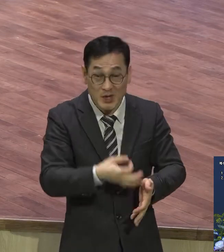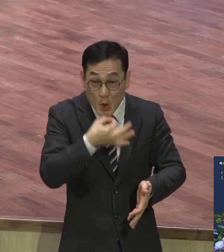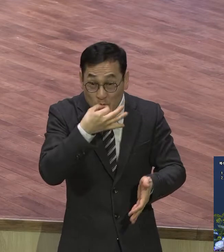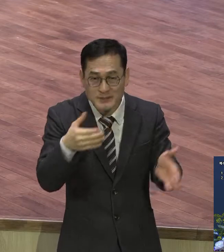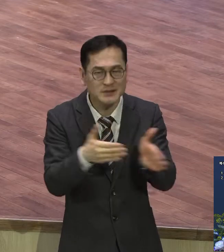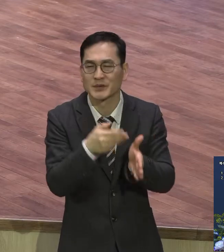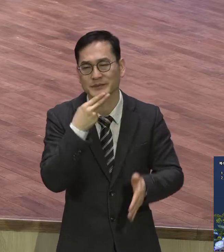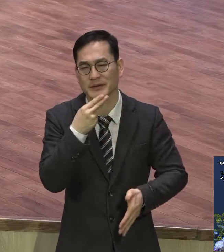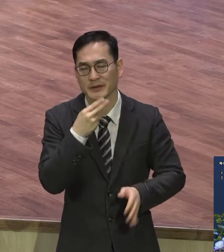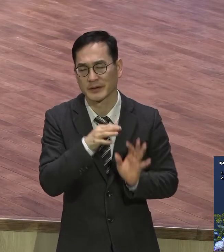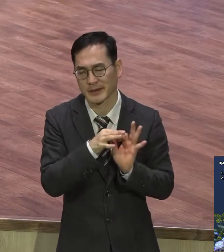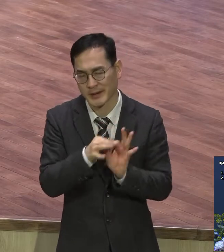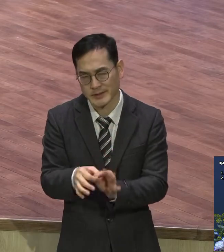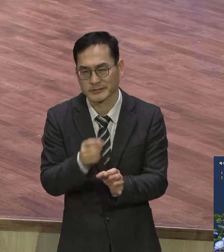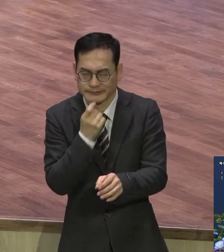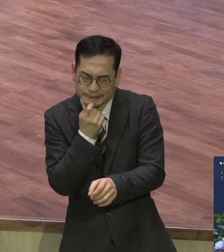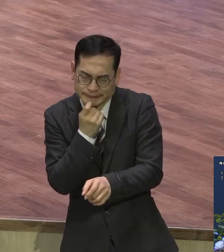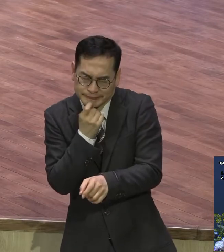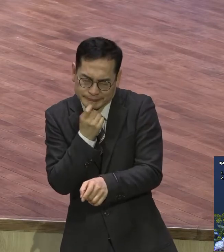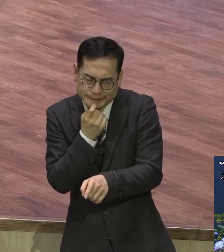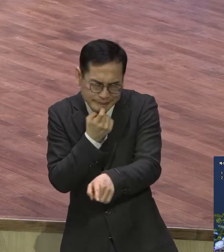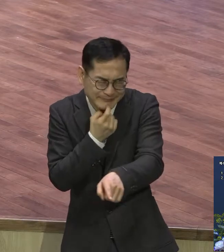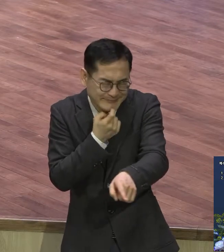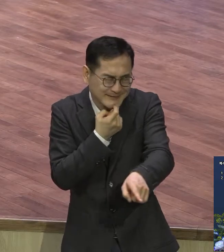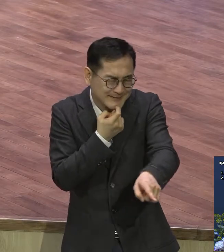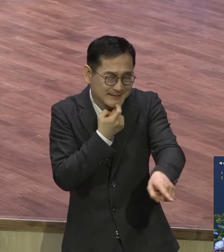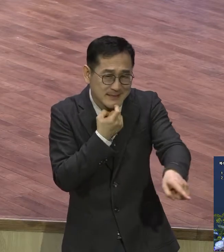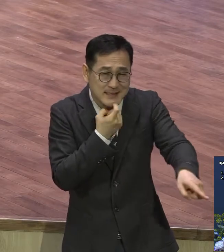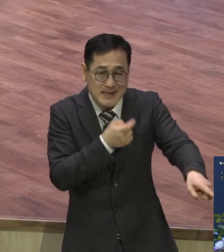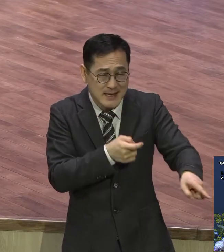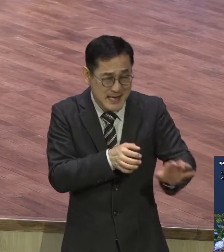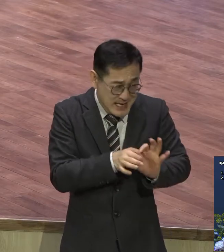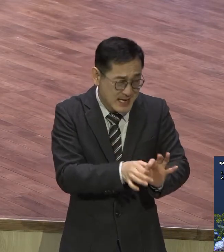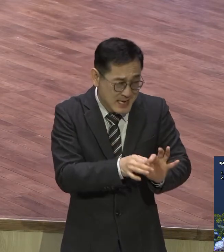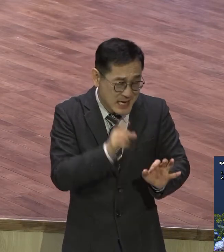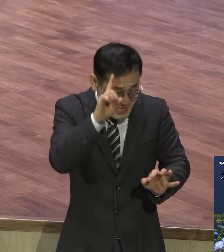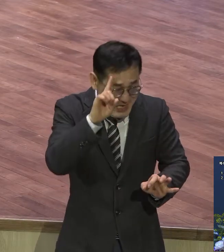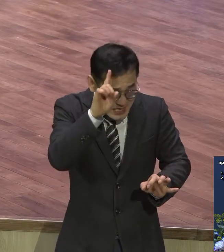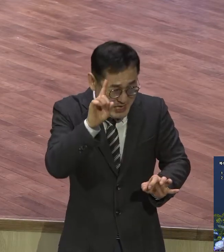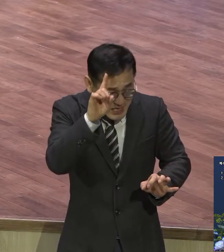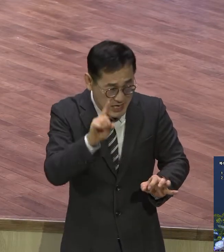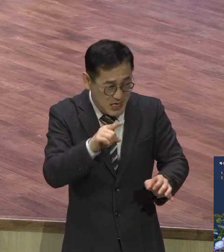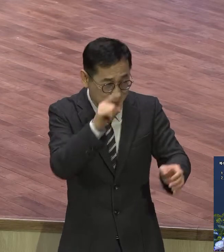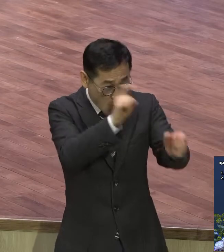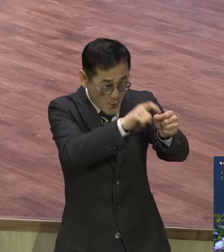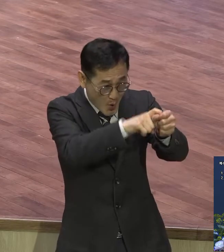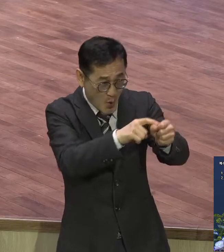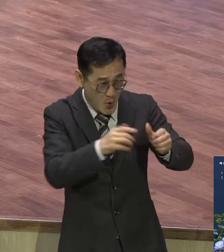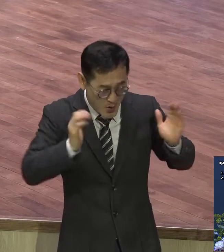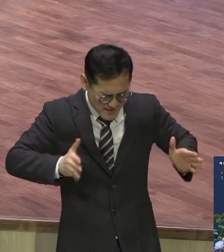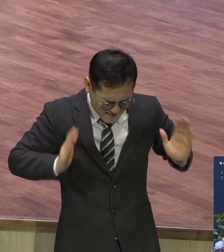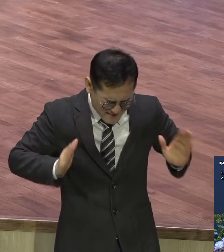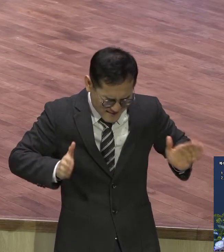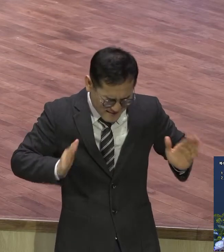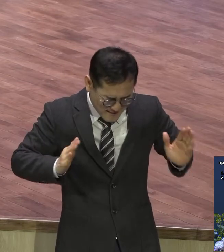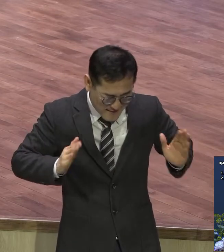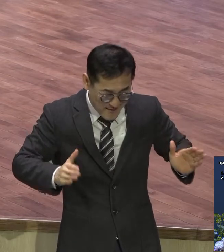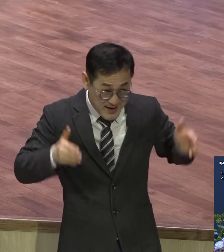그게 온갖 스트레스와 불안 속에 그 목표를 이루기 위해서 모든 걸 다 소비하고